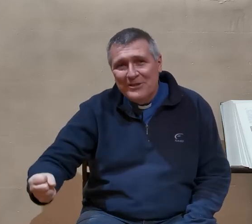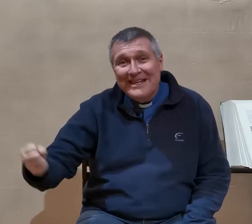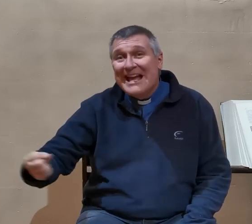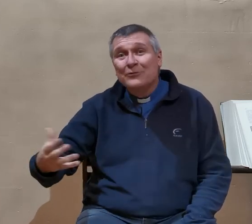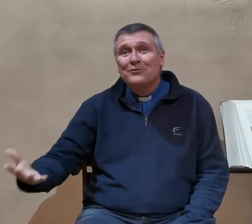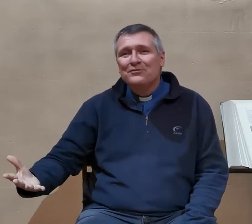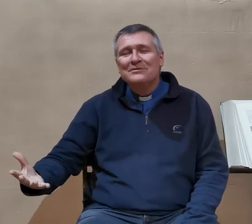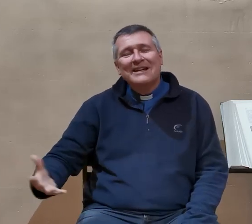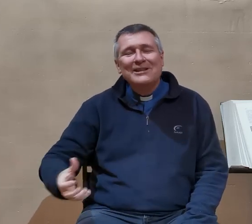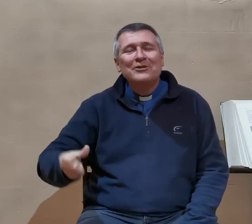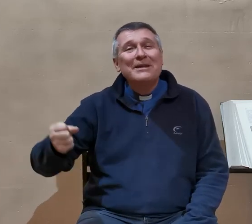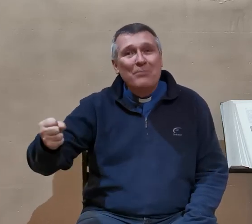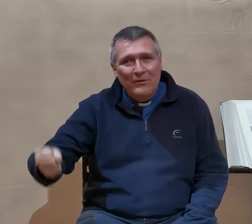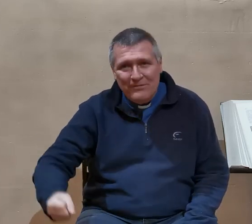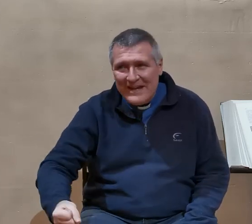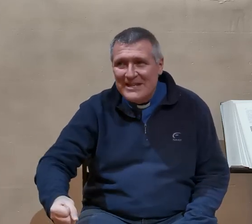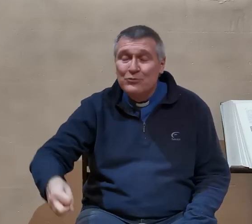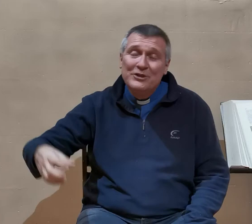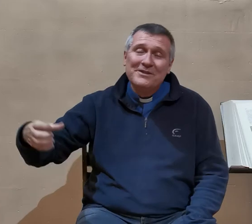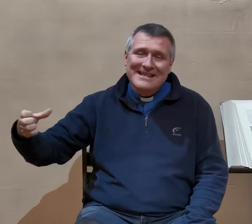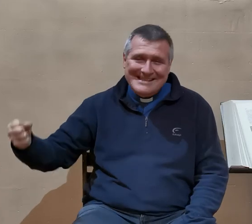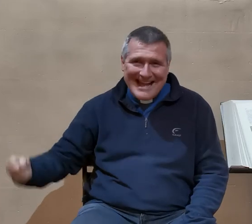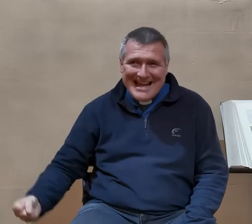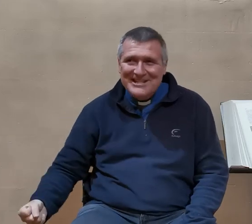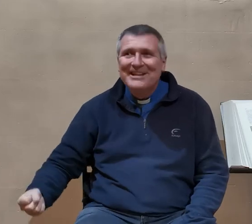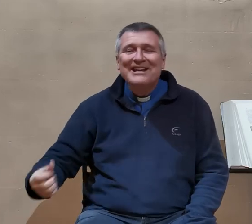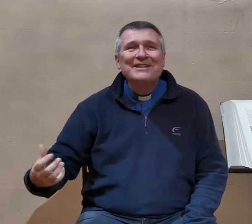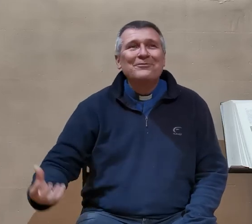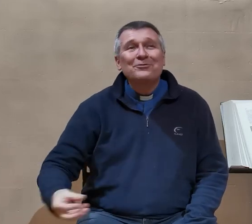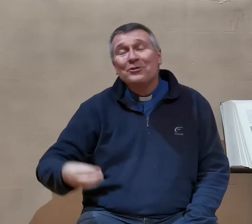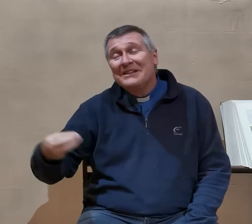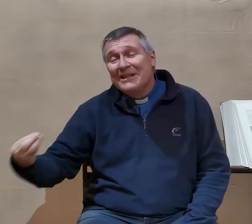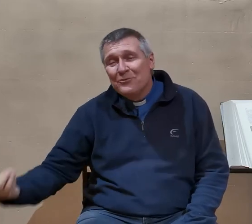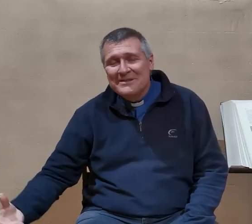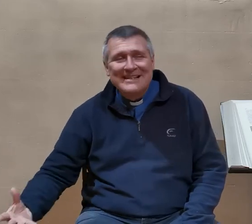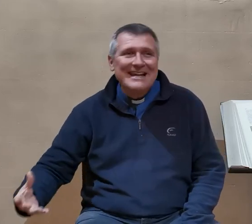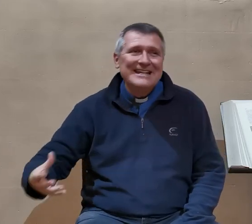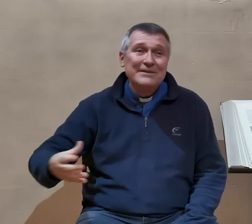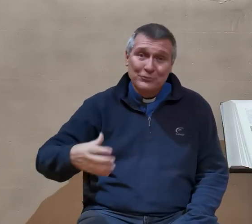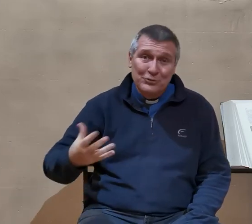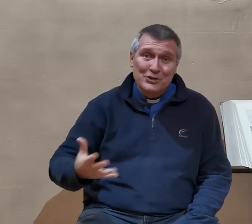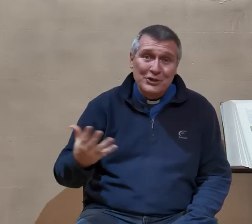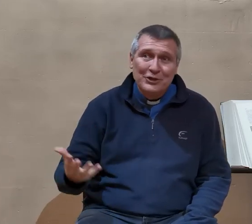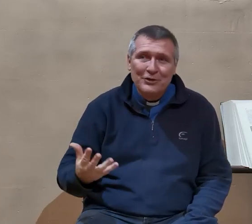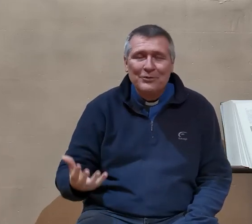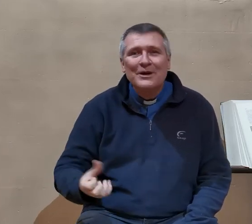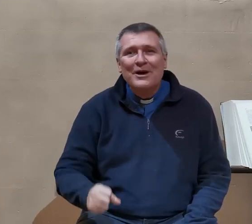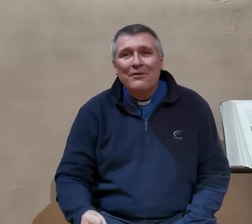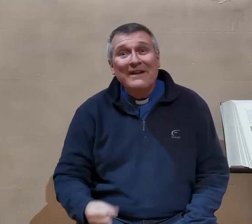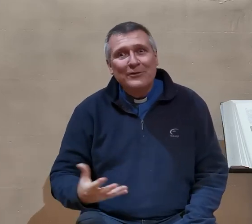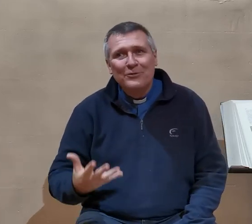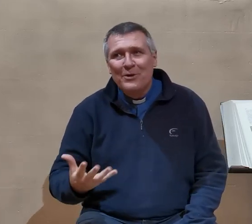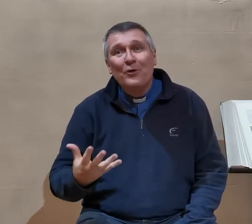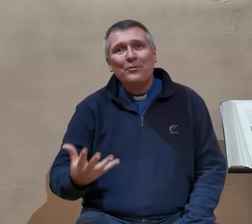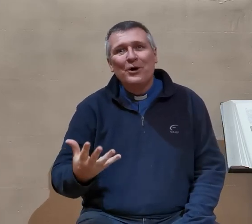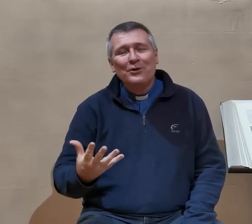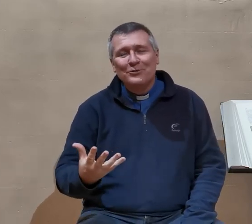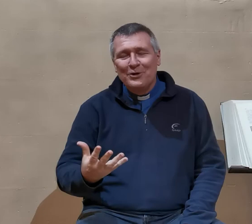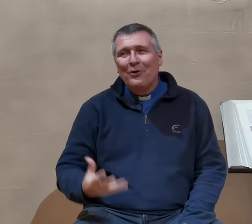il donne des garde-fous, il donne des prophètes, il donne des sages qui vont donner des conseils, qui vont de temps en temps vertement reprendre le